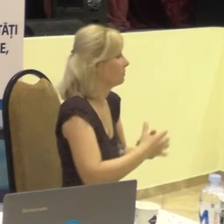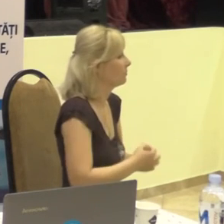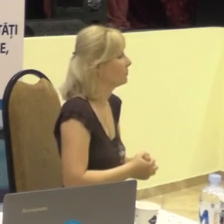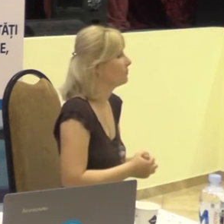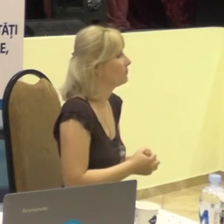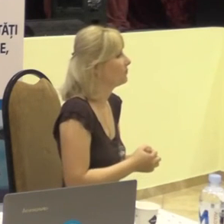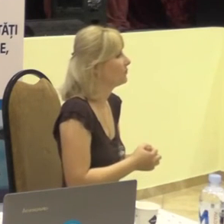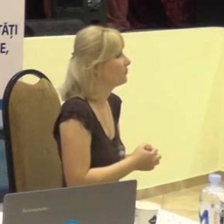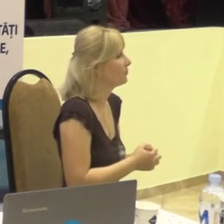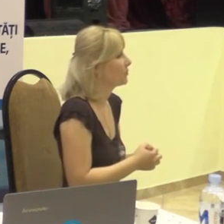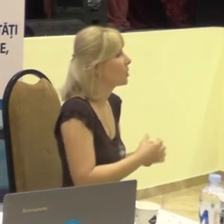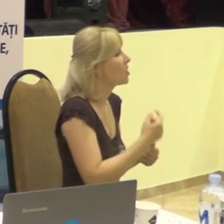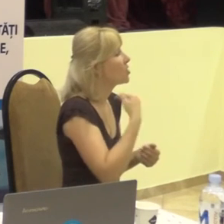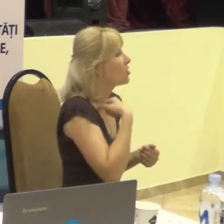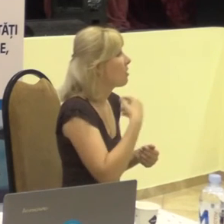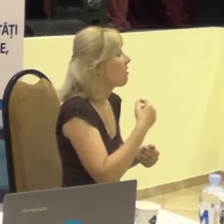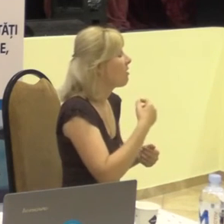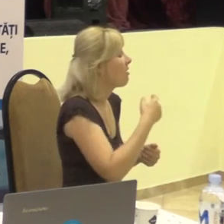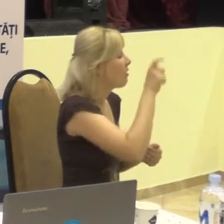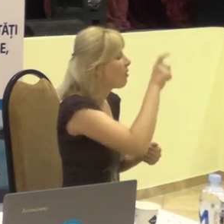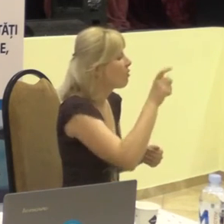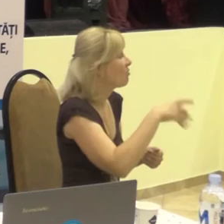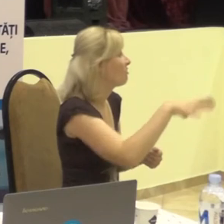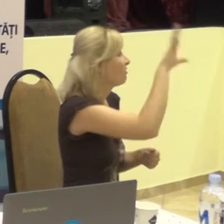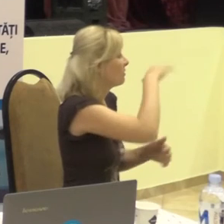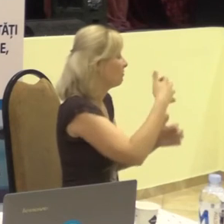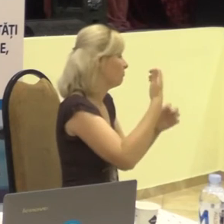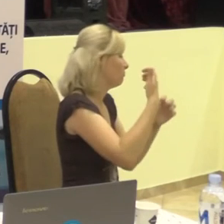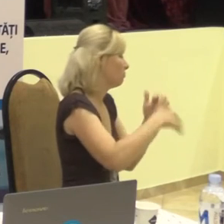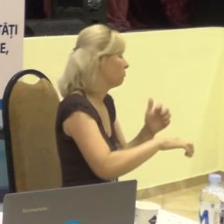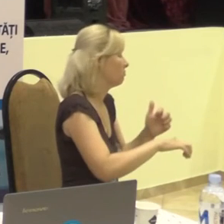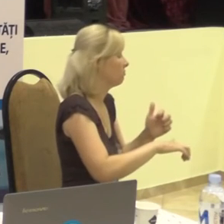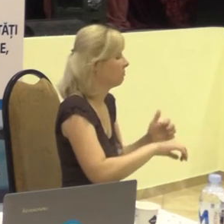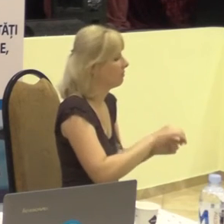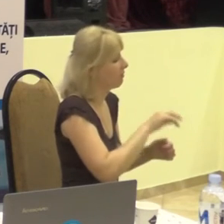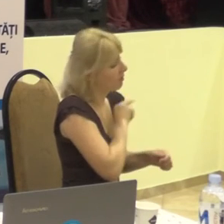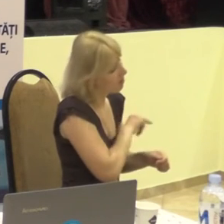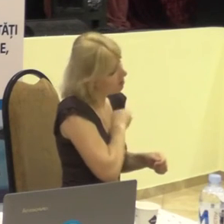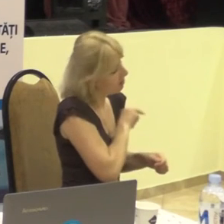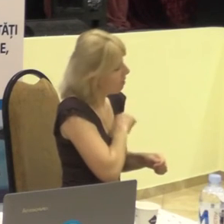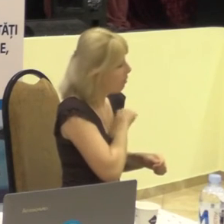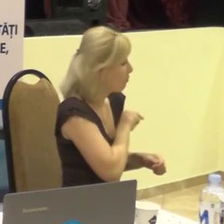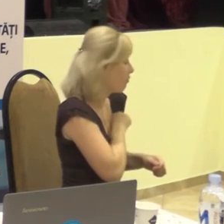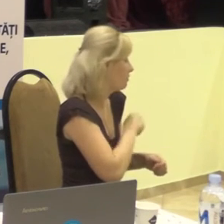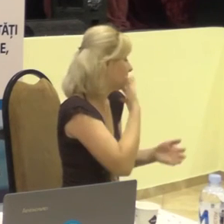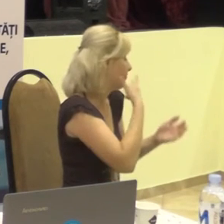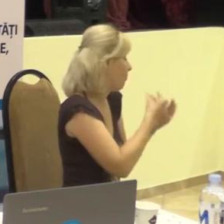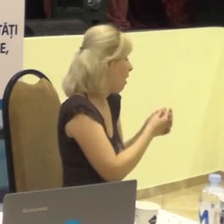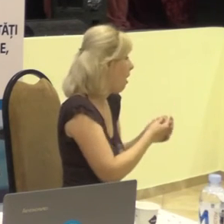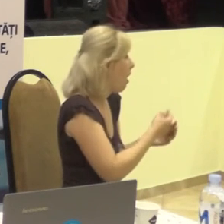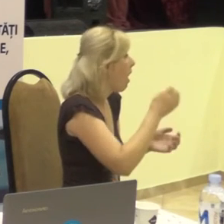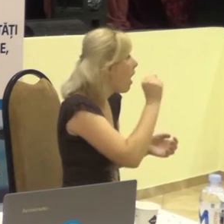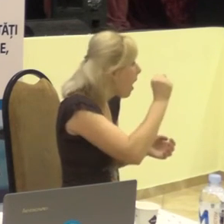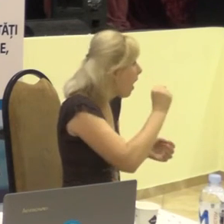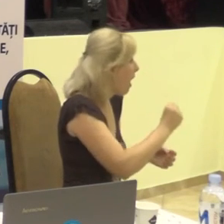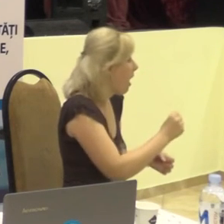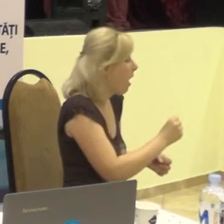își făceau treaba lor fără a îndeplini cerințile medicale.